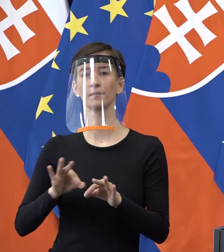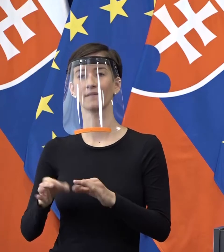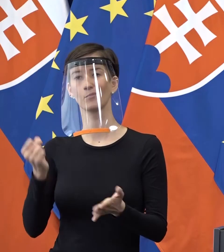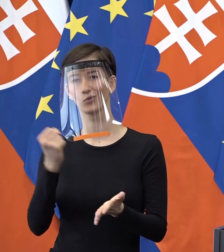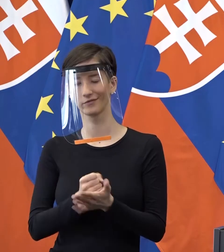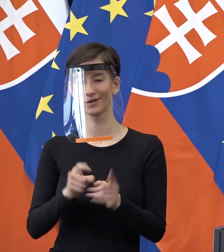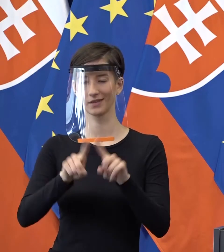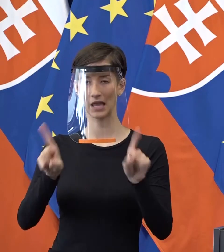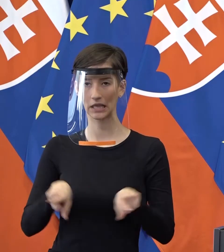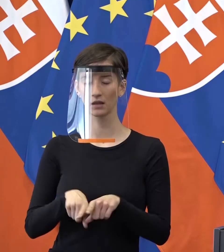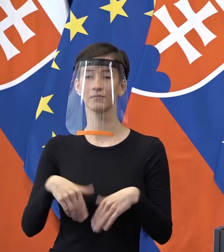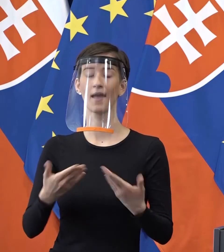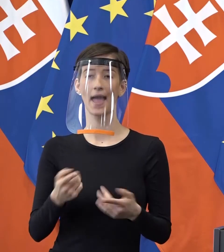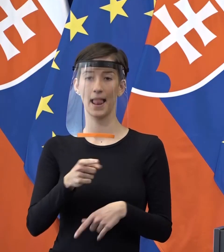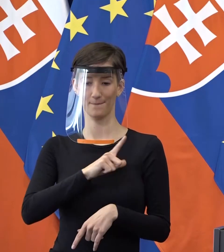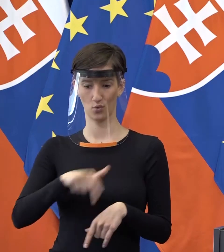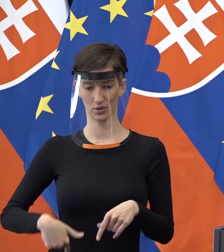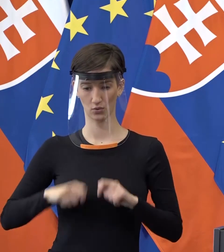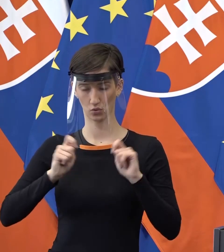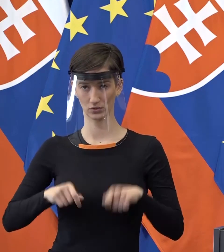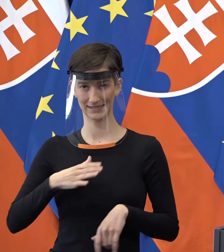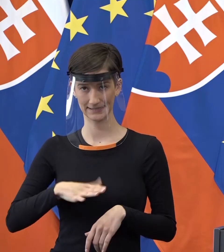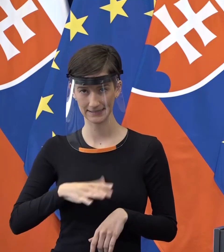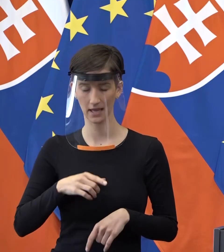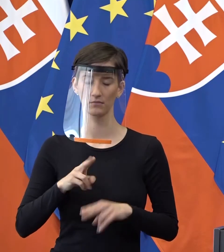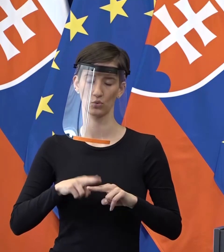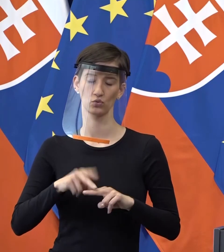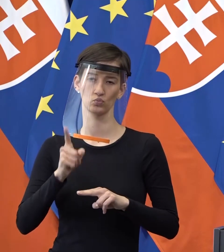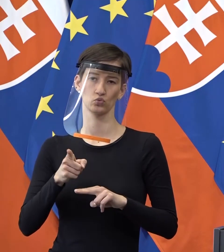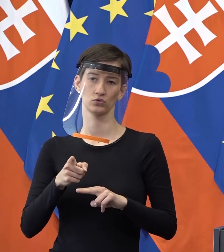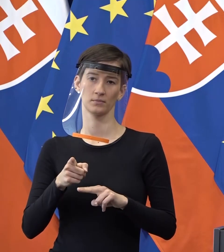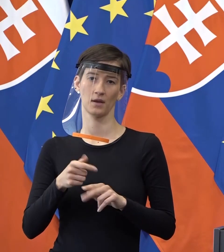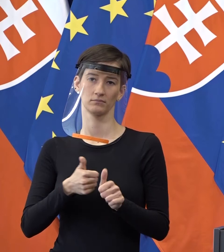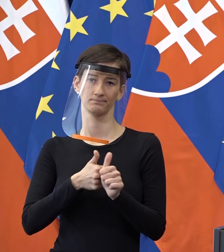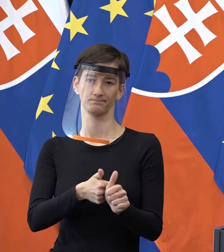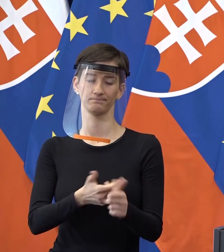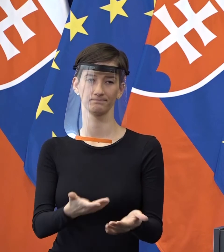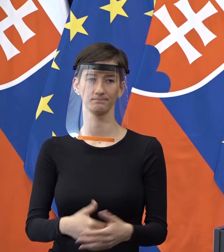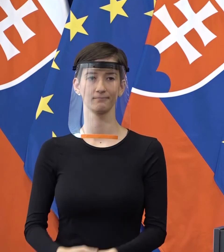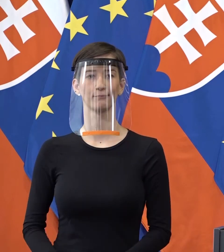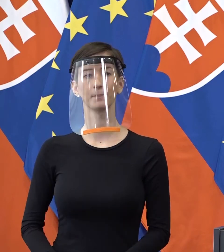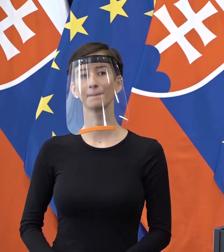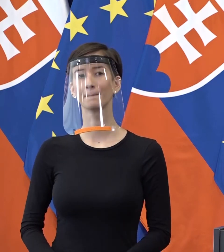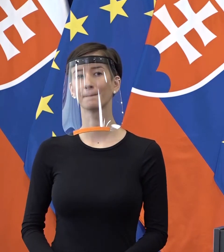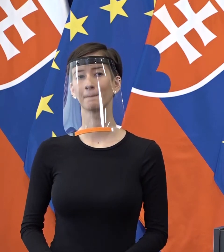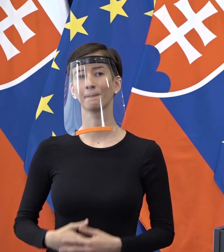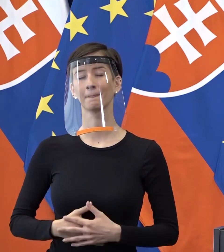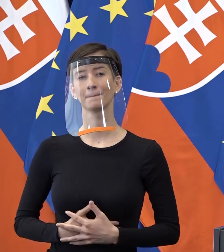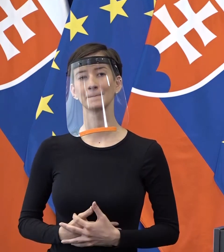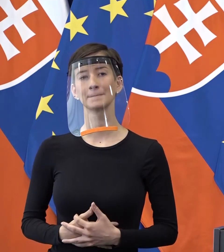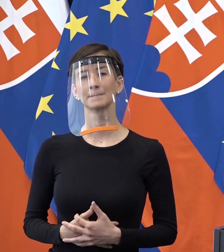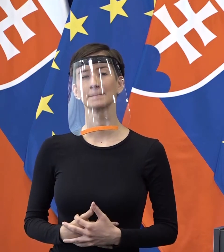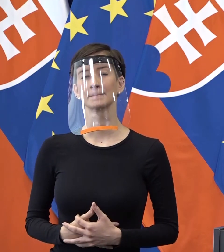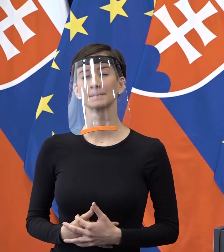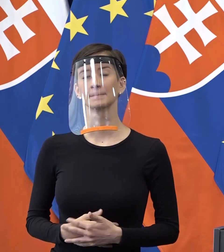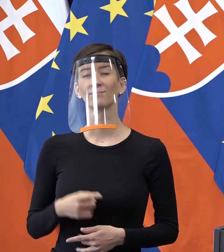policajný zbor rozhodne, že to chce a im to uľahčí robotu, tak pôjdeme tou cestou. Ešte jedna otázka, že aké kompetencie vlastne bude mať